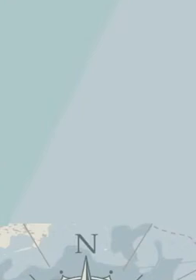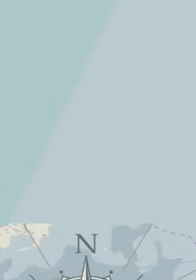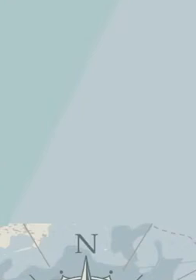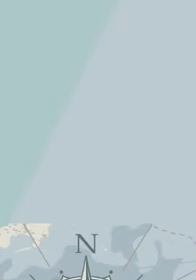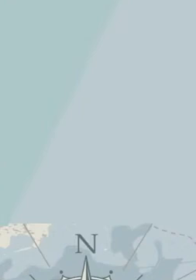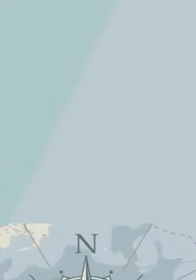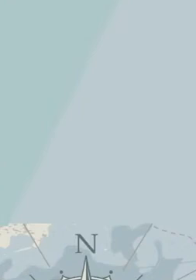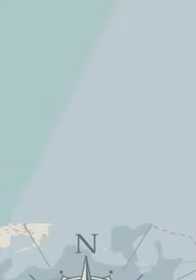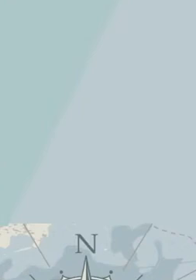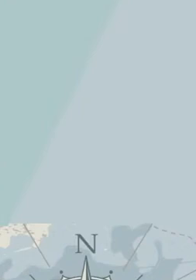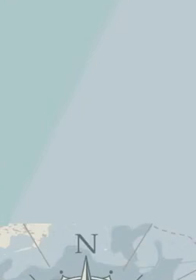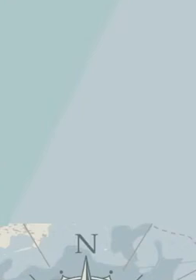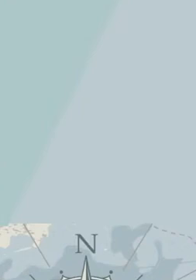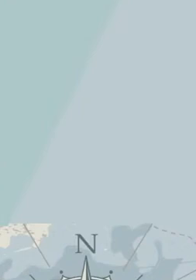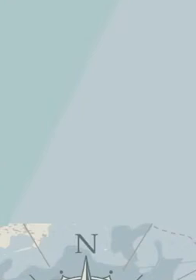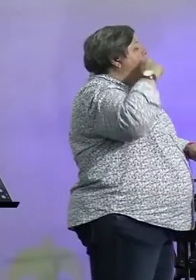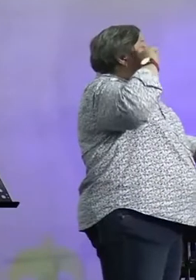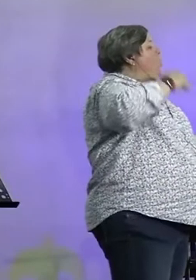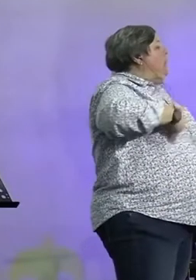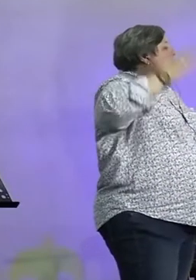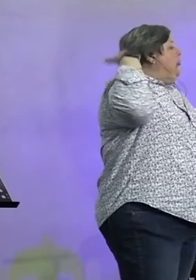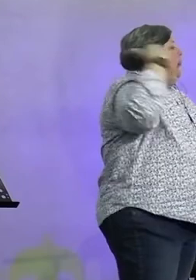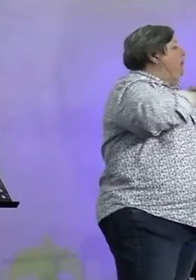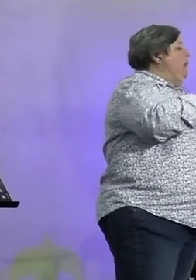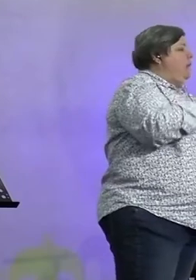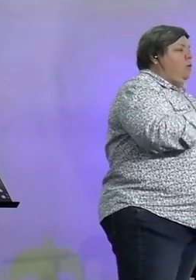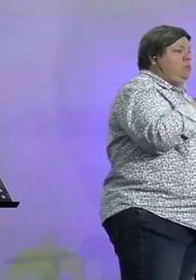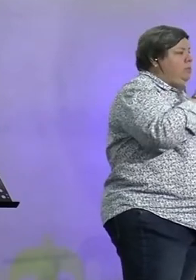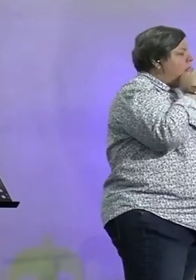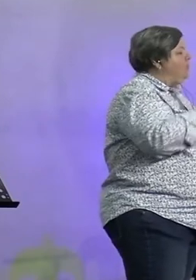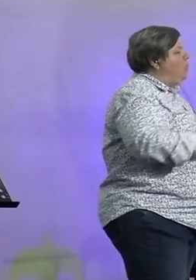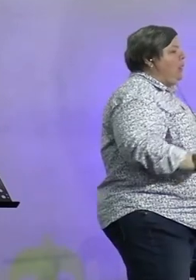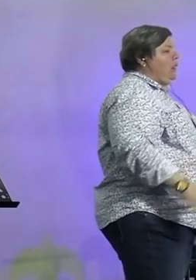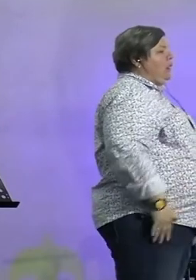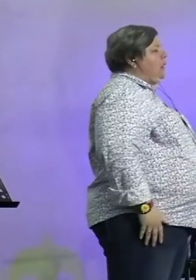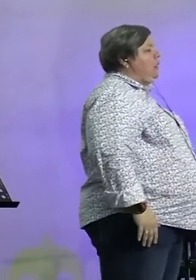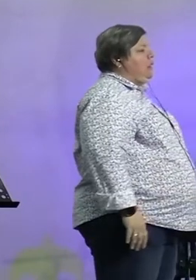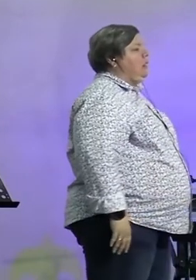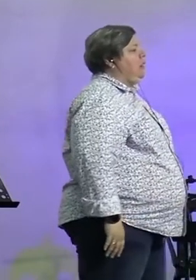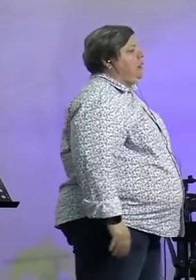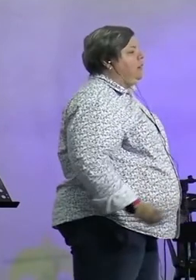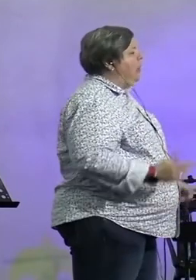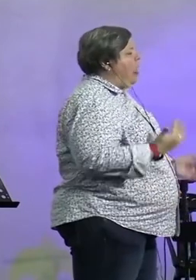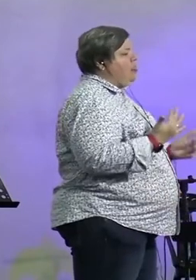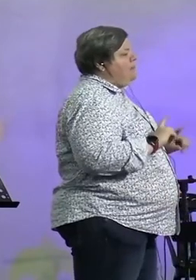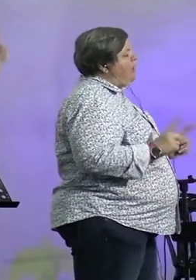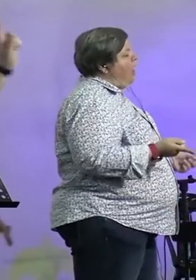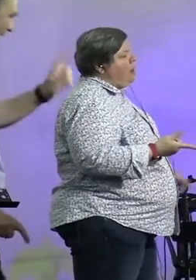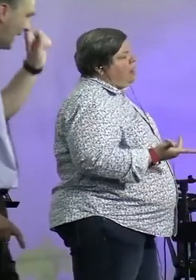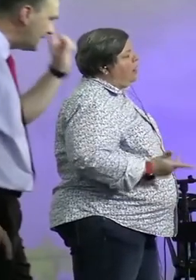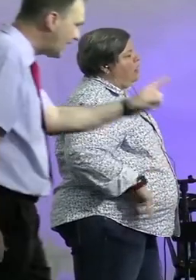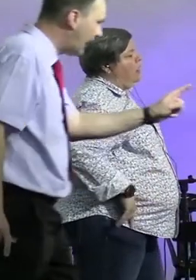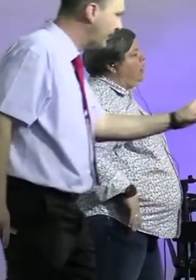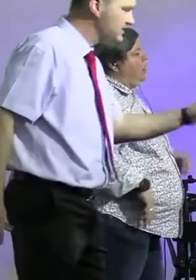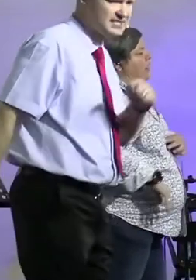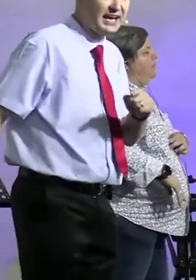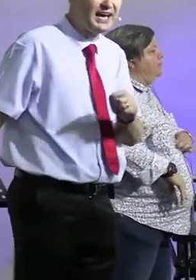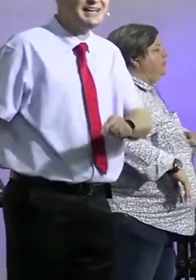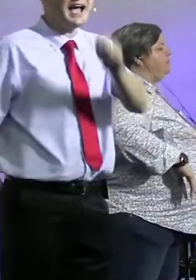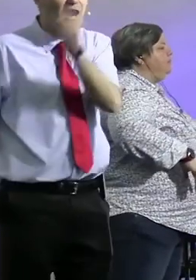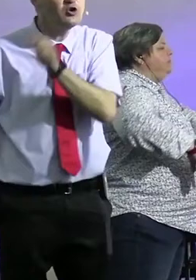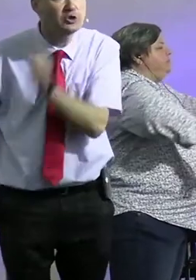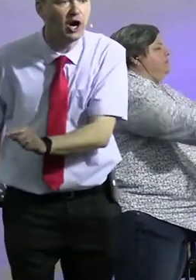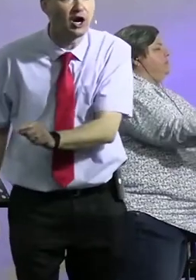Jy kan nou sê, ja, maar Salomo het nie in Zuid-Afrika geblij nie. Maar Salomo het een punt betie so, en hoor mooi wat hy sê, want as ek en jy